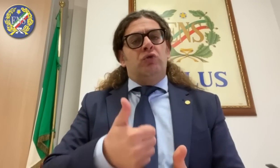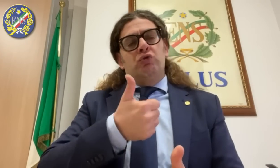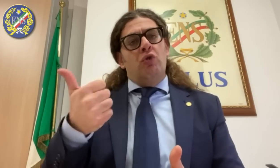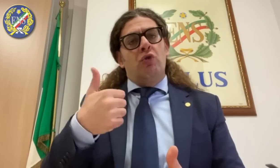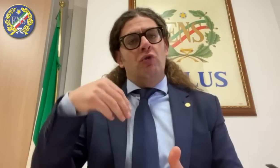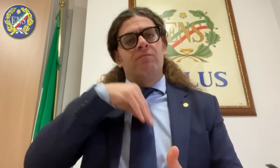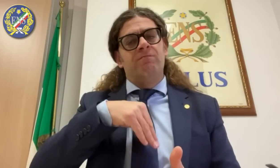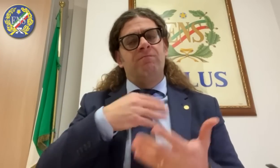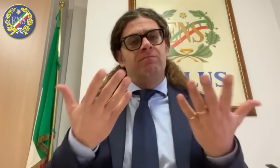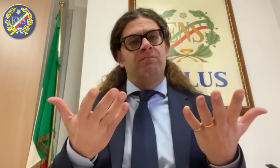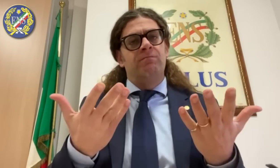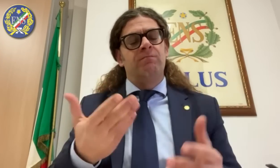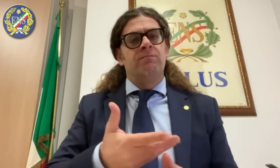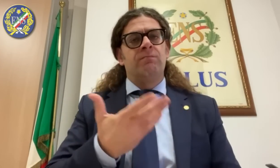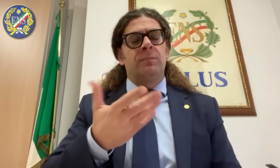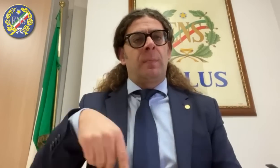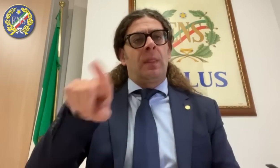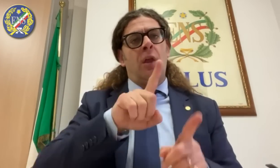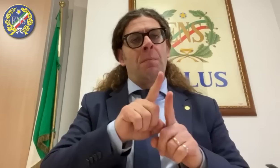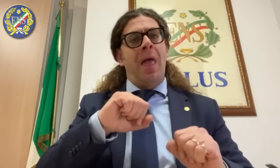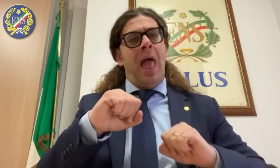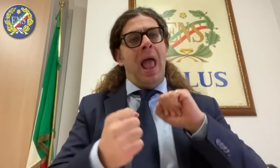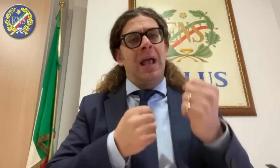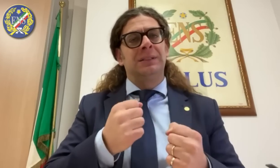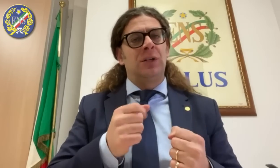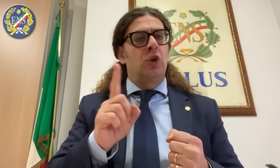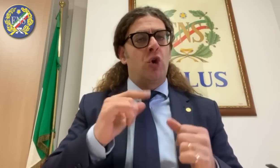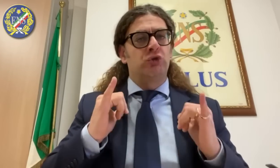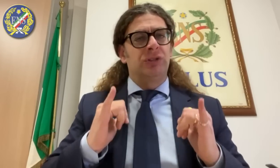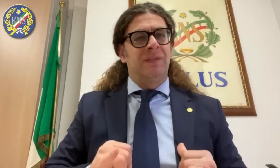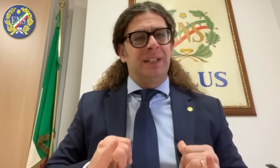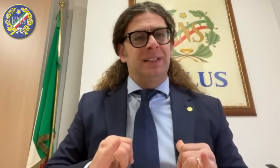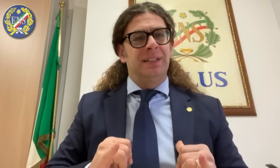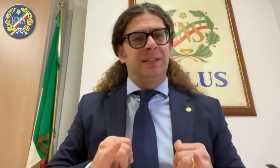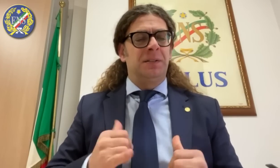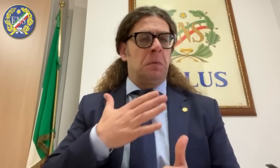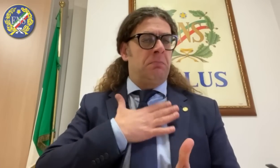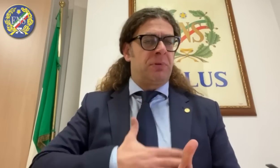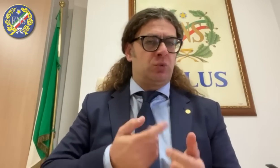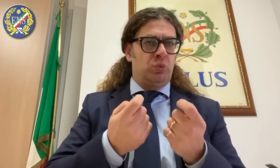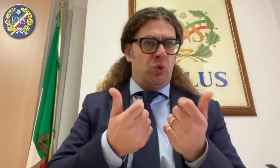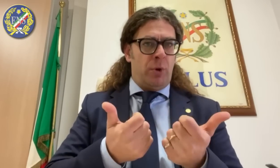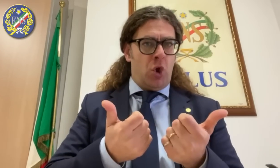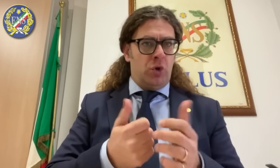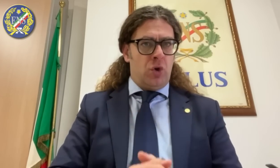agito in buona fede, dandovi delle informazioni che mi erano state riportate, alcune persone abbiano assunto un atteggiamento